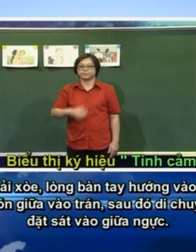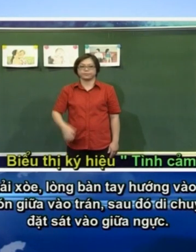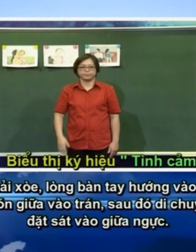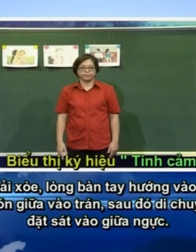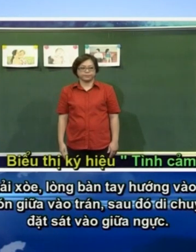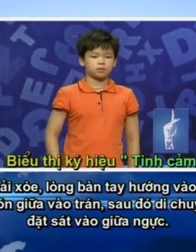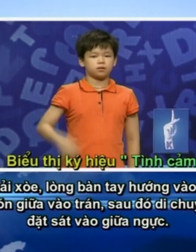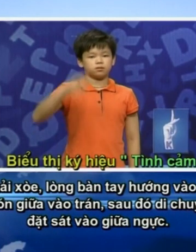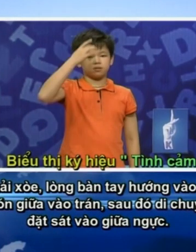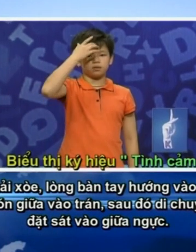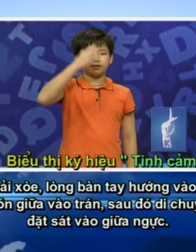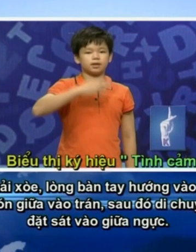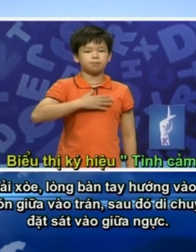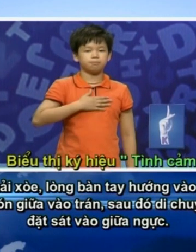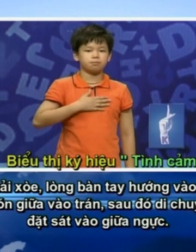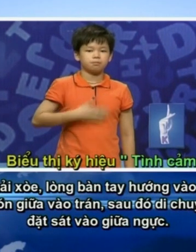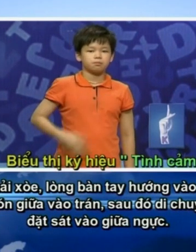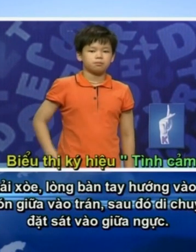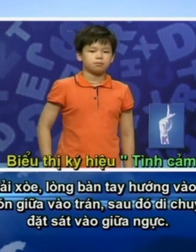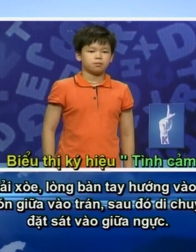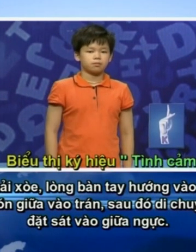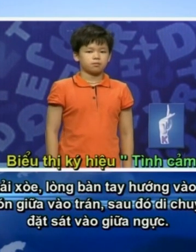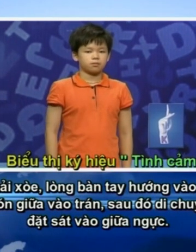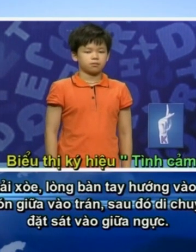chán Sau đó Di chuyển tay Đặt sát vào giữa ngực